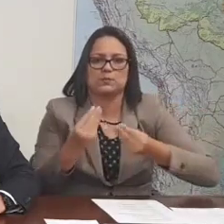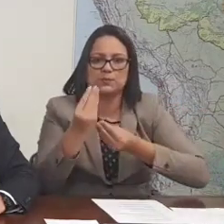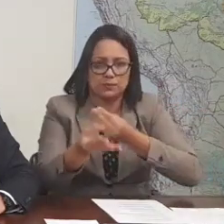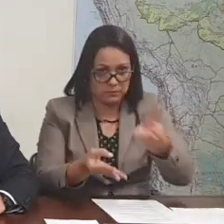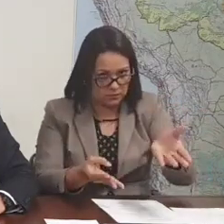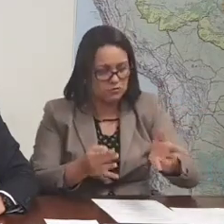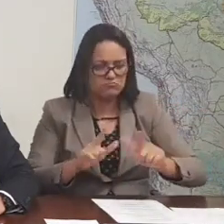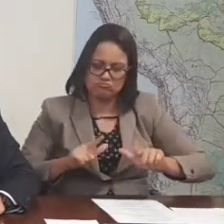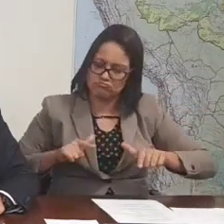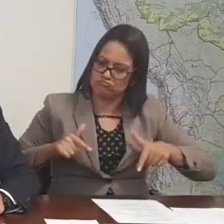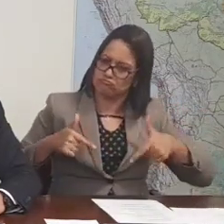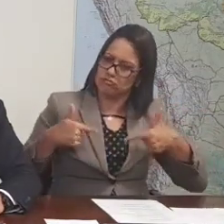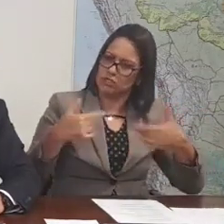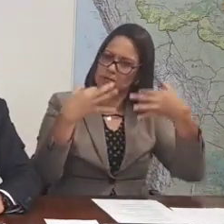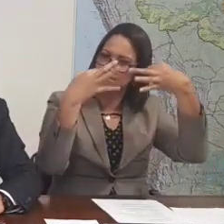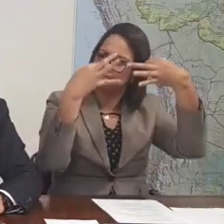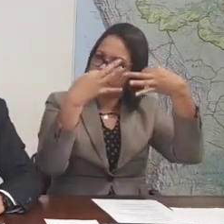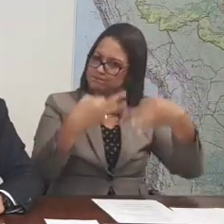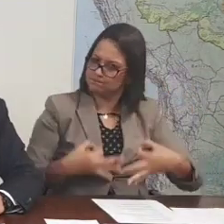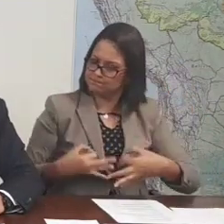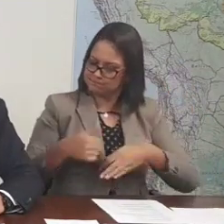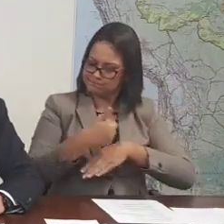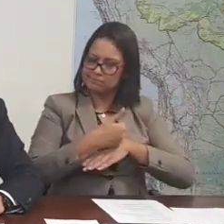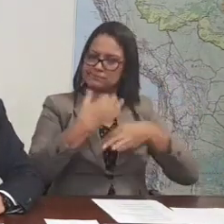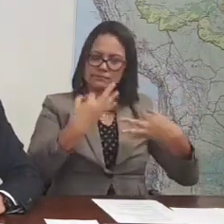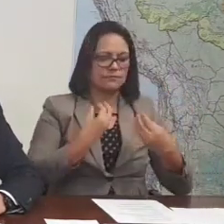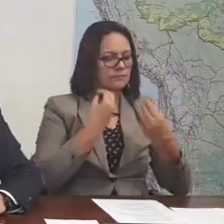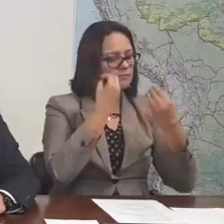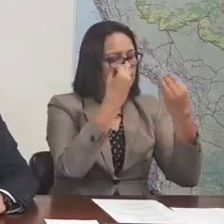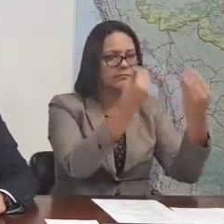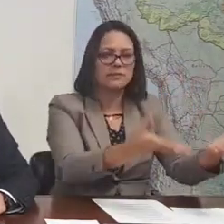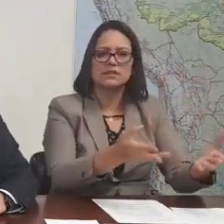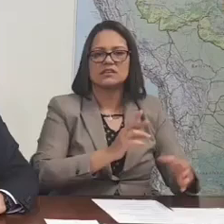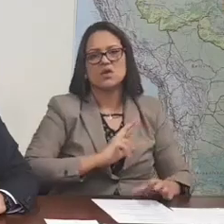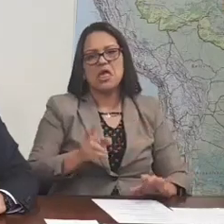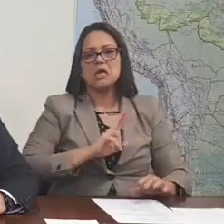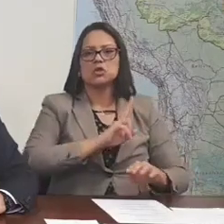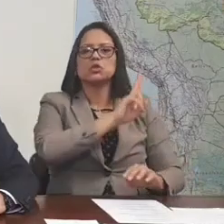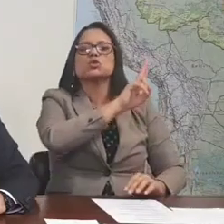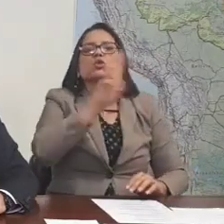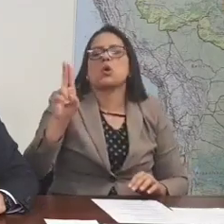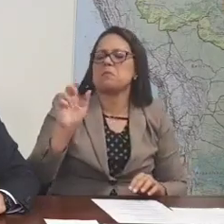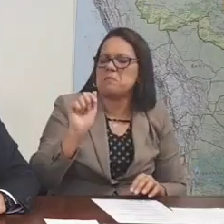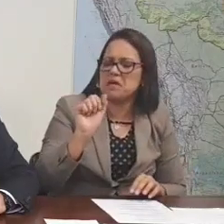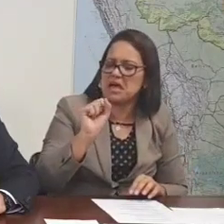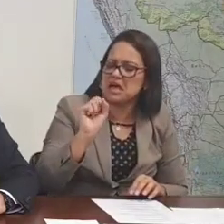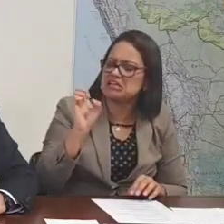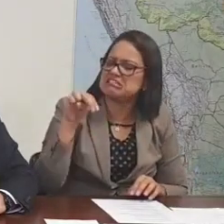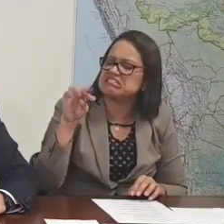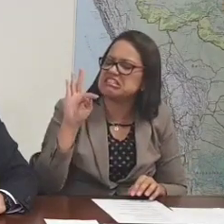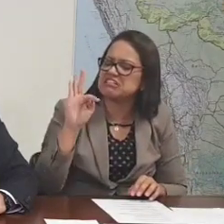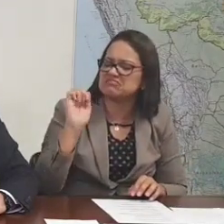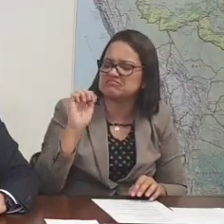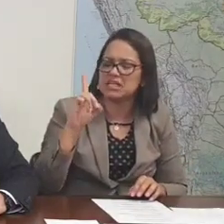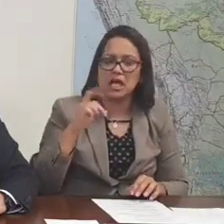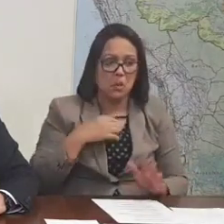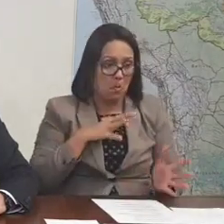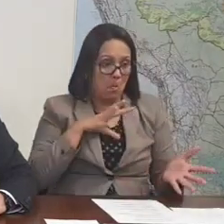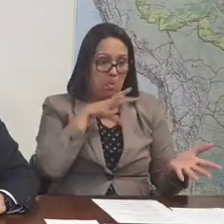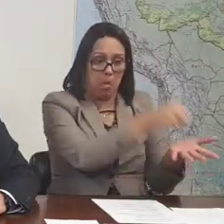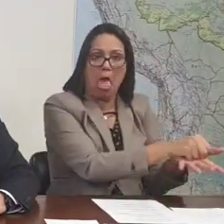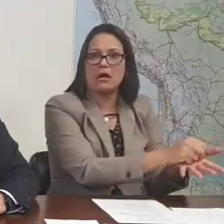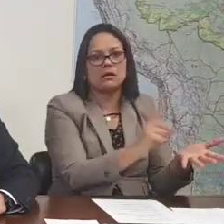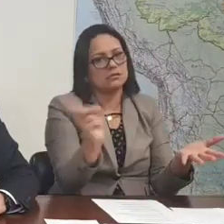de levar dignidade ao assentado e se transformar não mais nesse nome de assentado, e sim, efetivamente, um